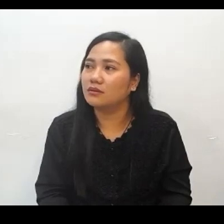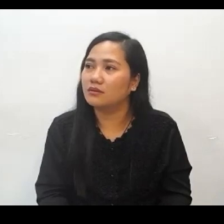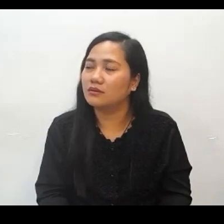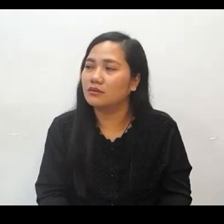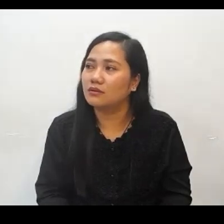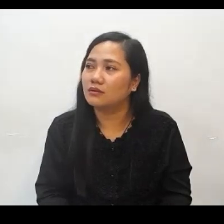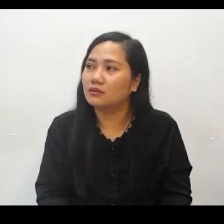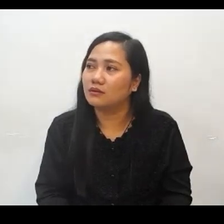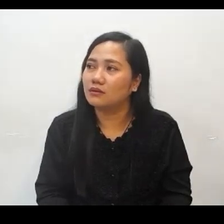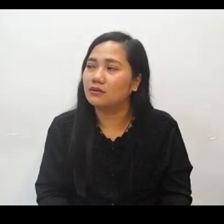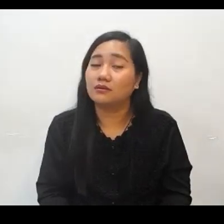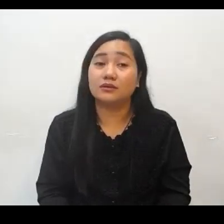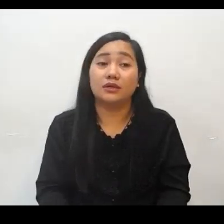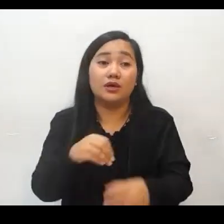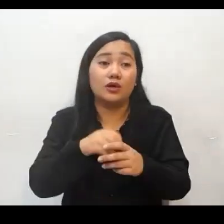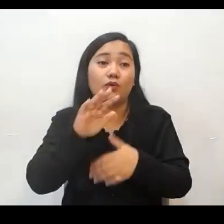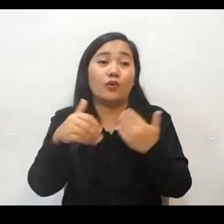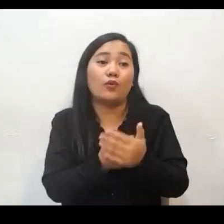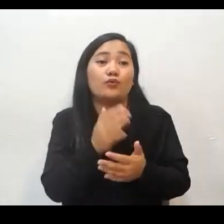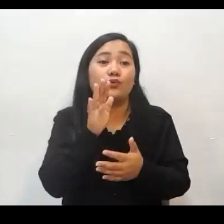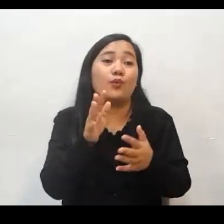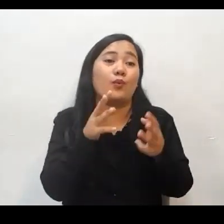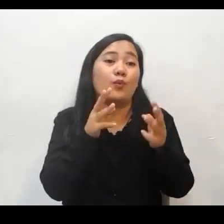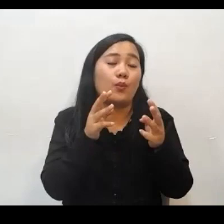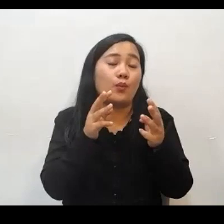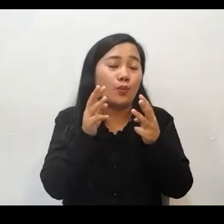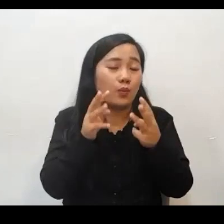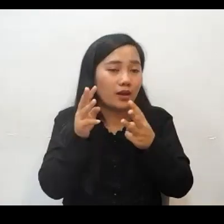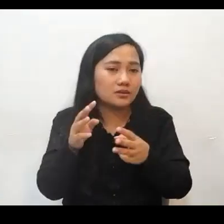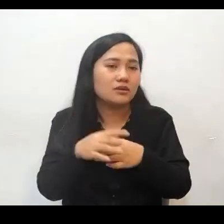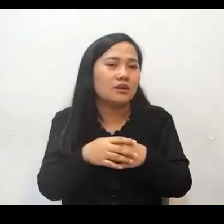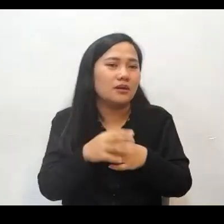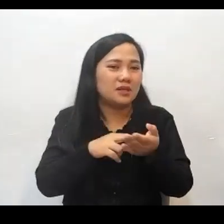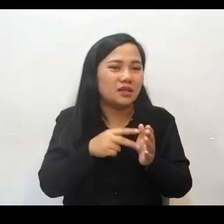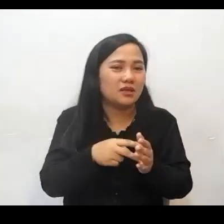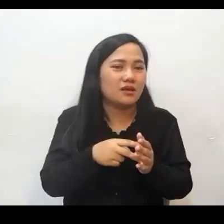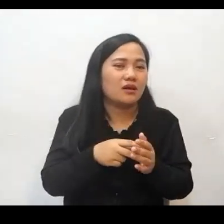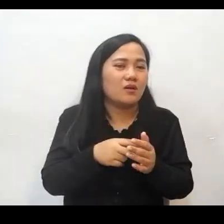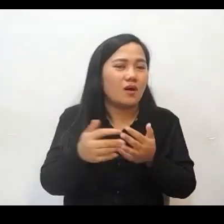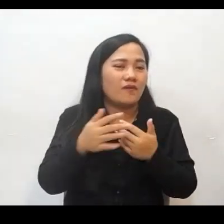Sinabi po sa lahat ng iyong mga lakad siya iyong kilalanin at itutuwid niya ang iyong mga landasin